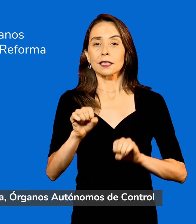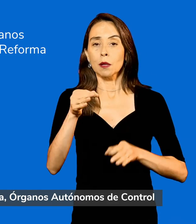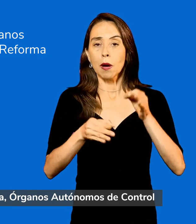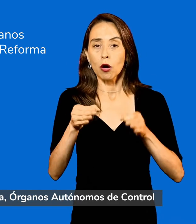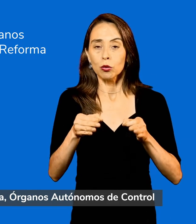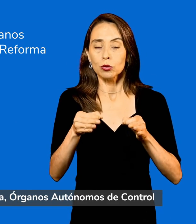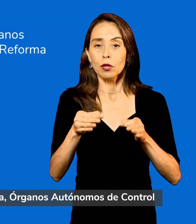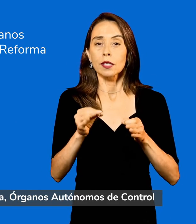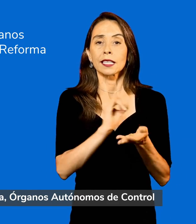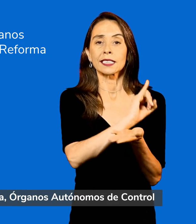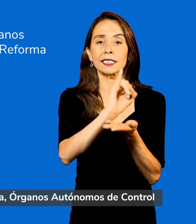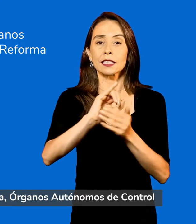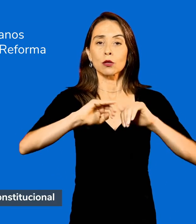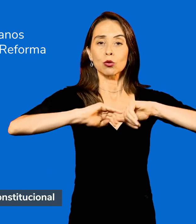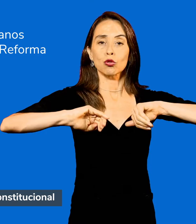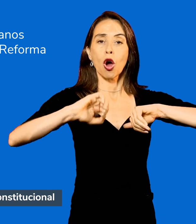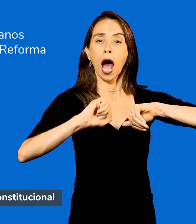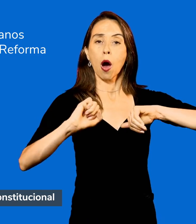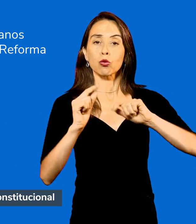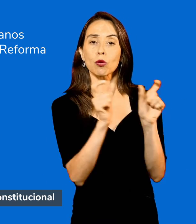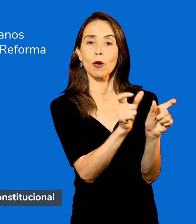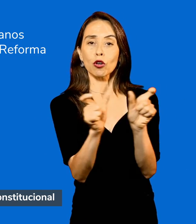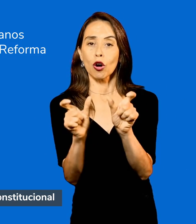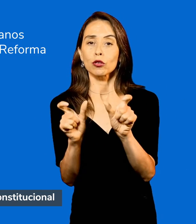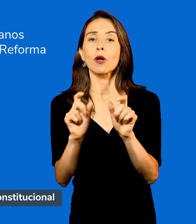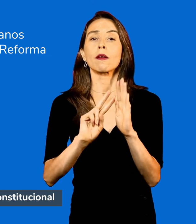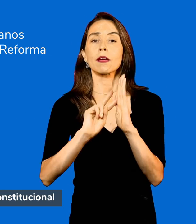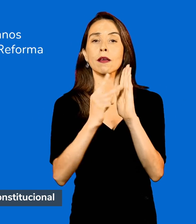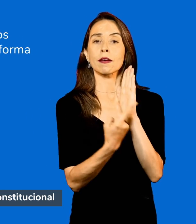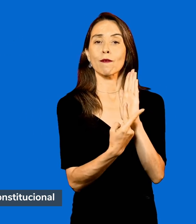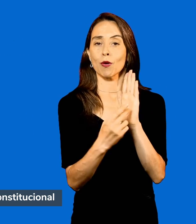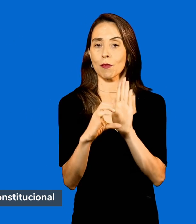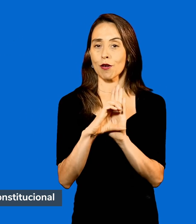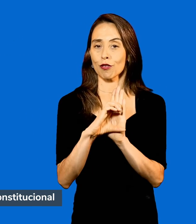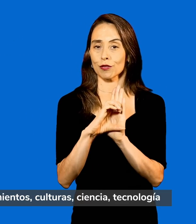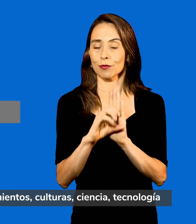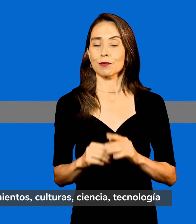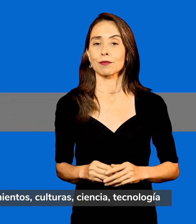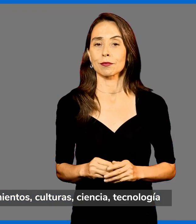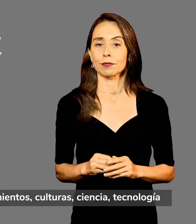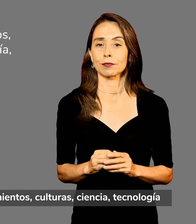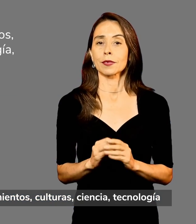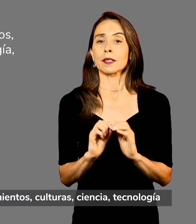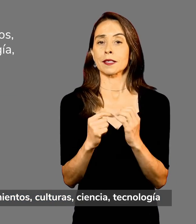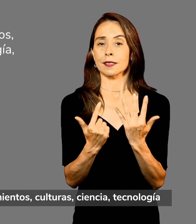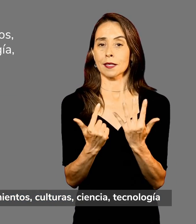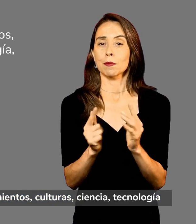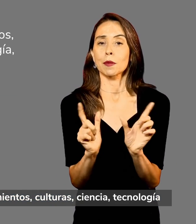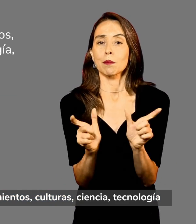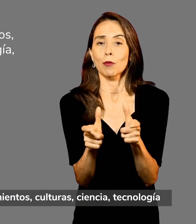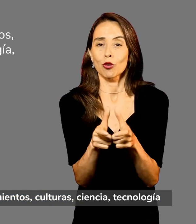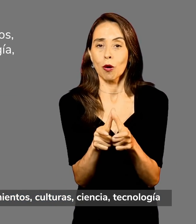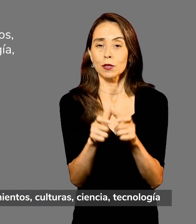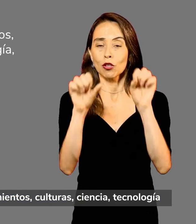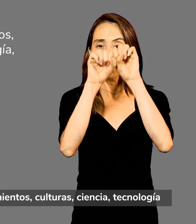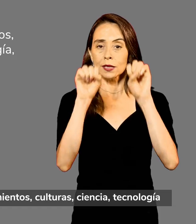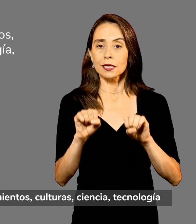Órganos Autónomos de Control y Reforma Constitucional. 7. Comisión sobre Sistemas de Conocimientos,